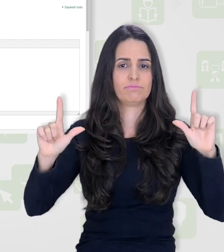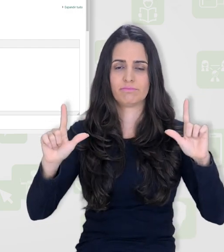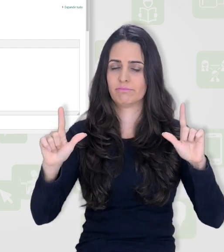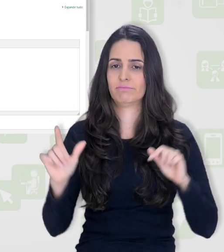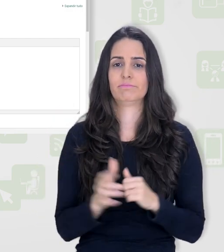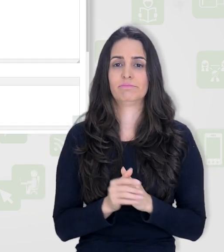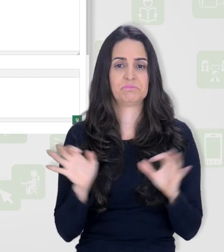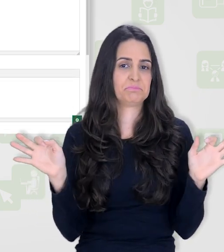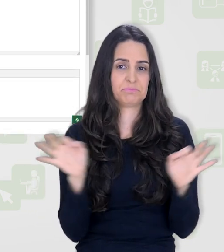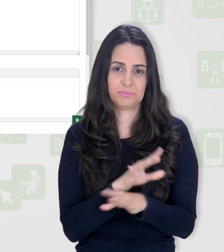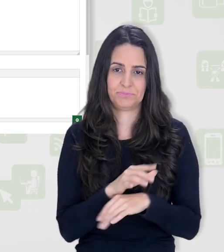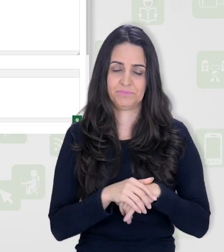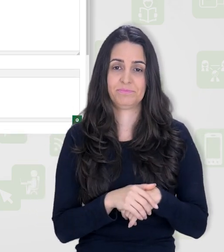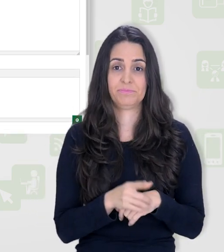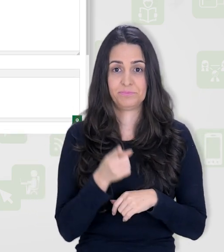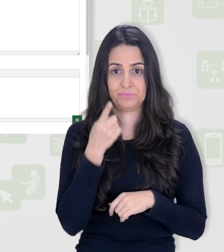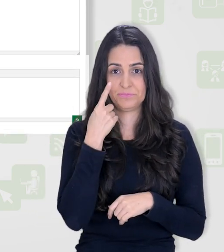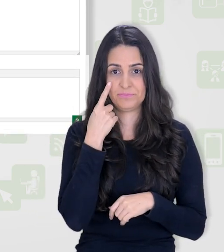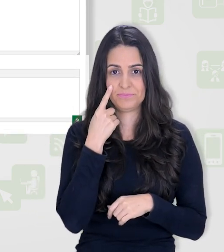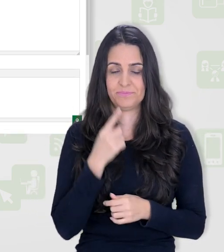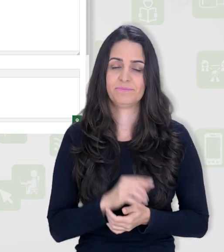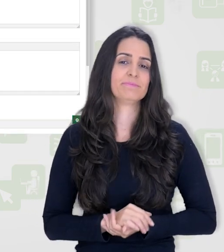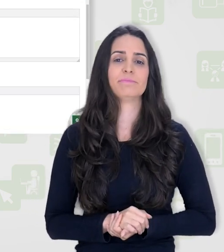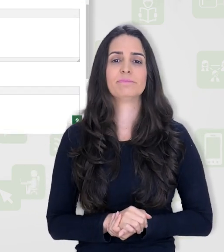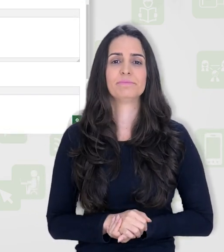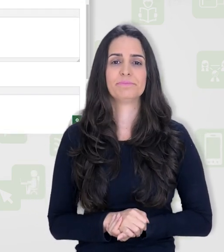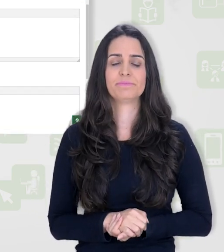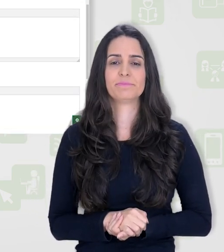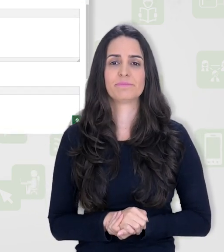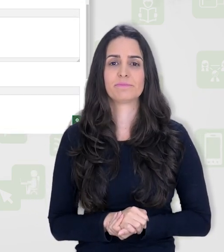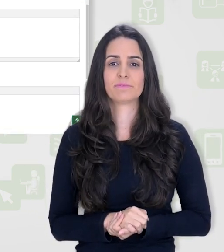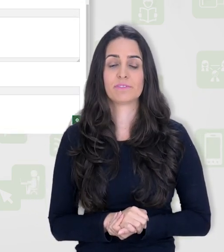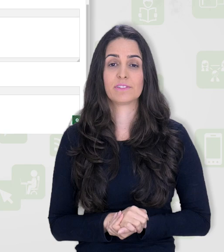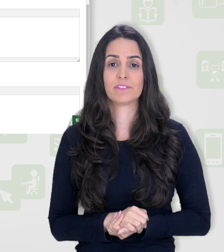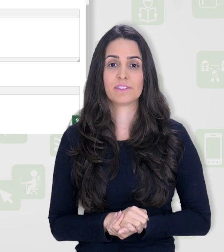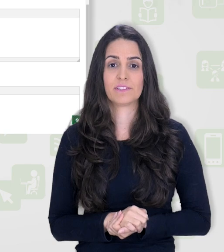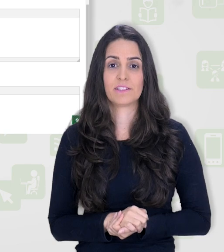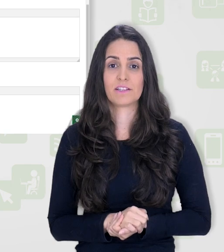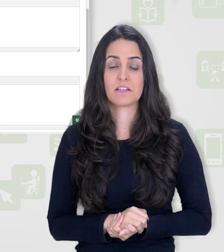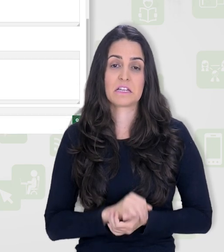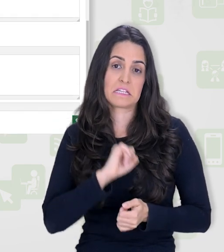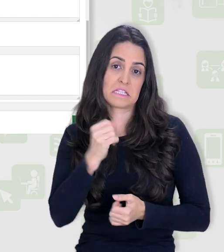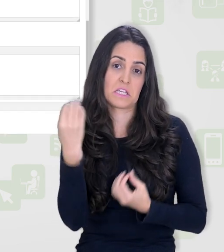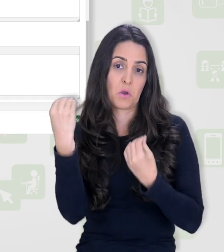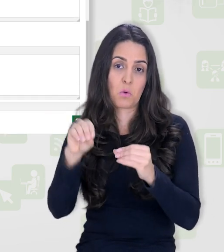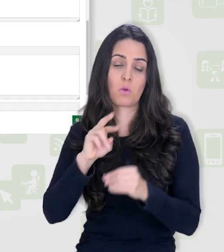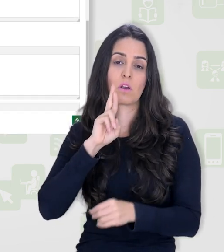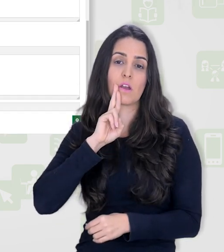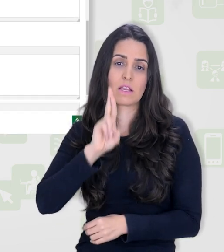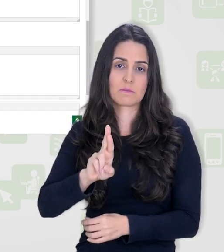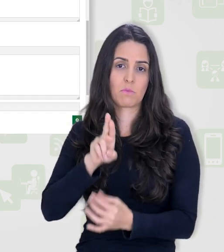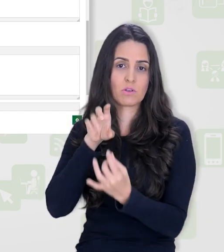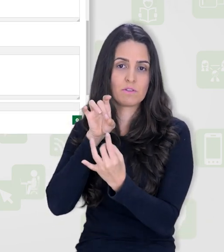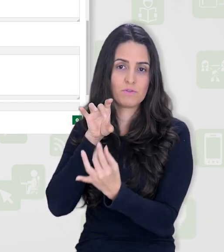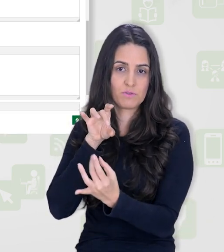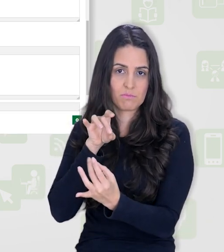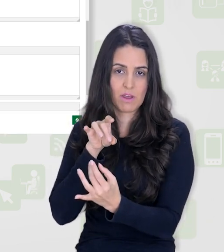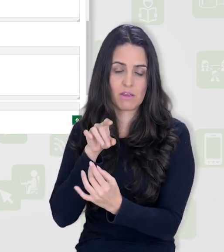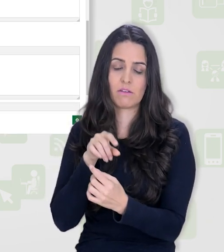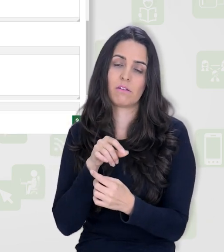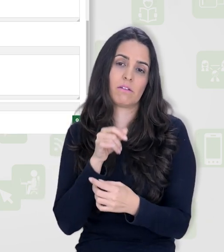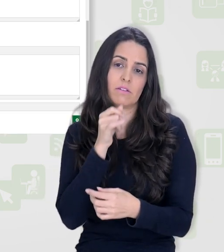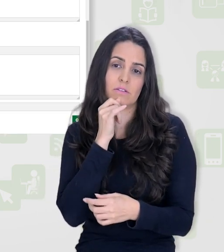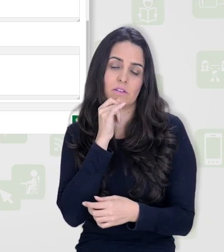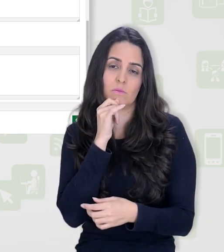aqui. E aí observe que eu posso colocar um feedback geral e a resposta